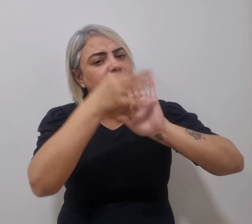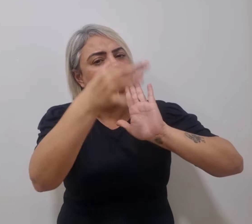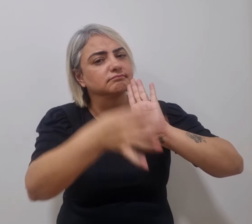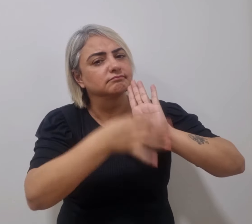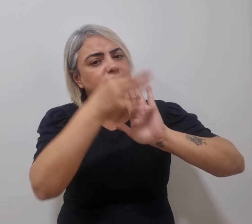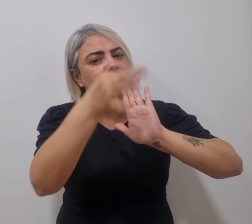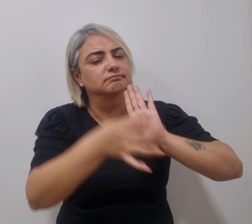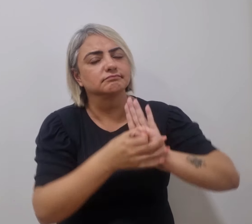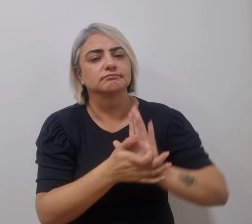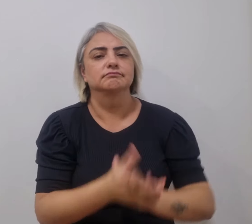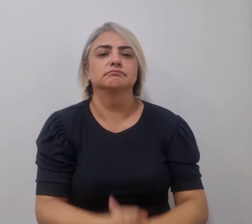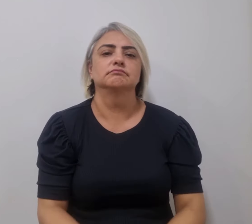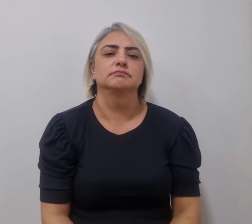14 14 14 18 18 21 16 24